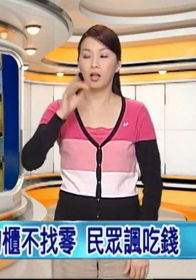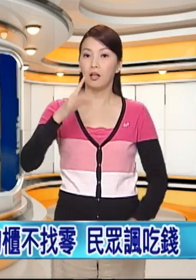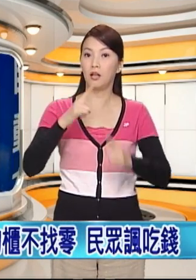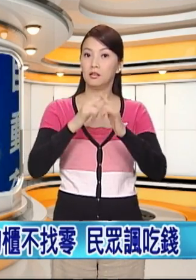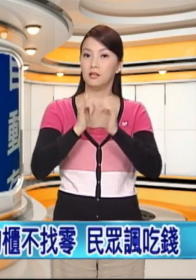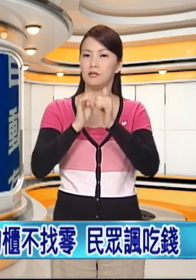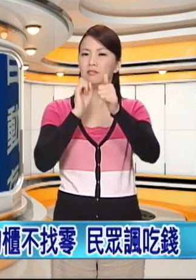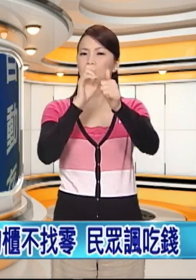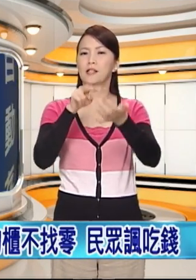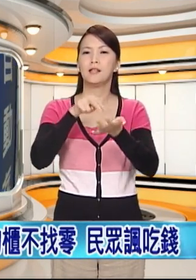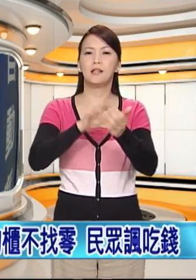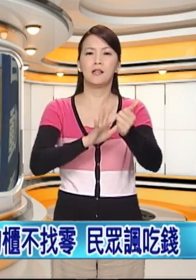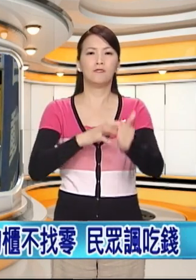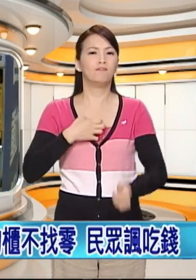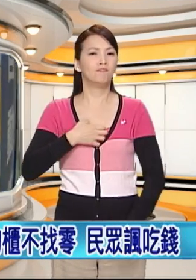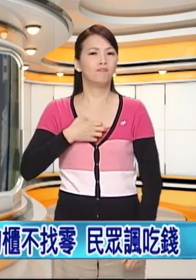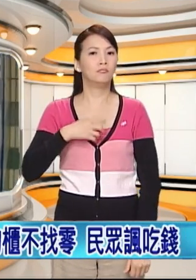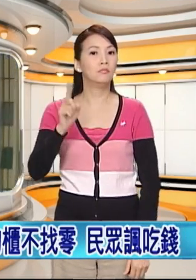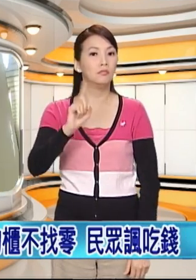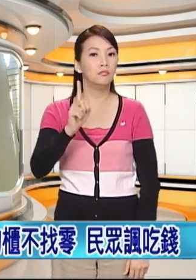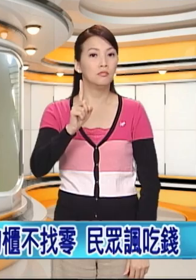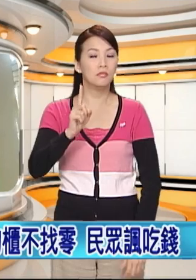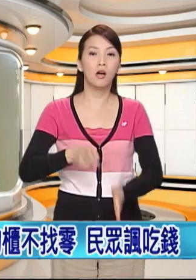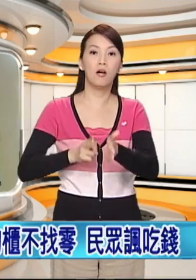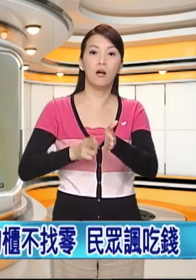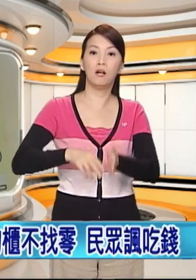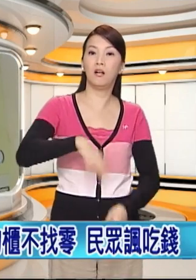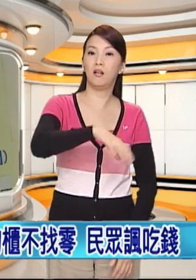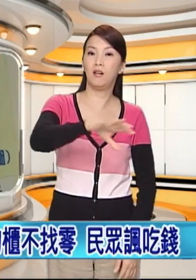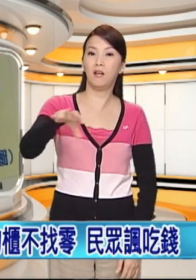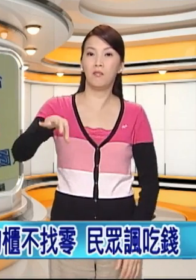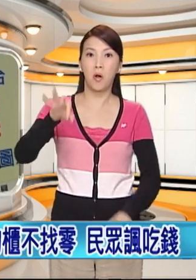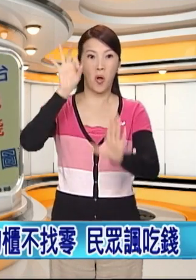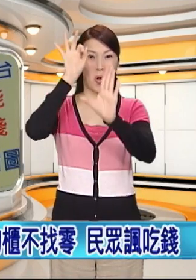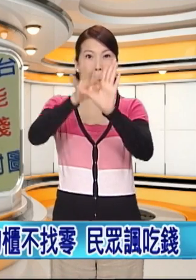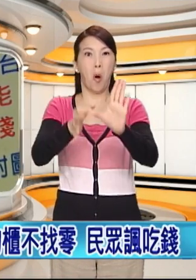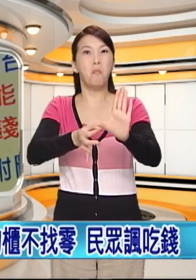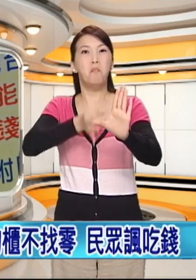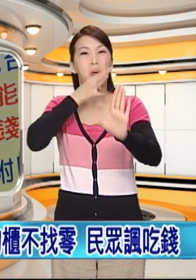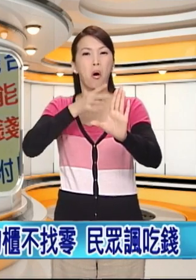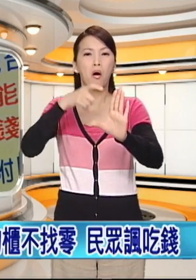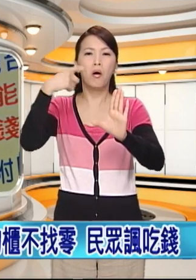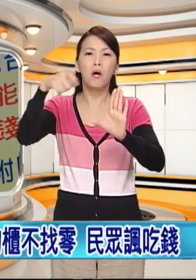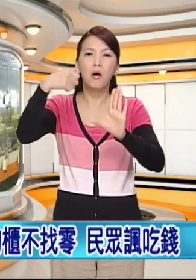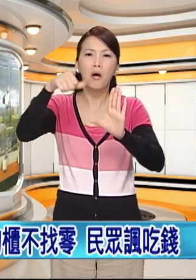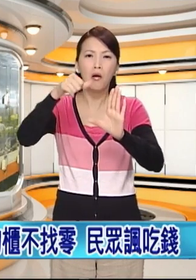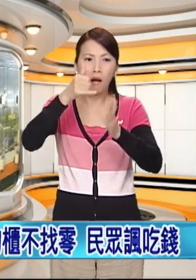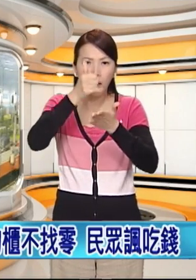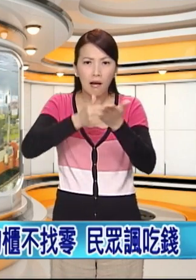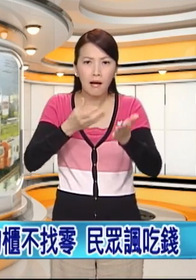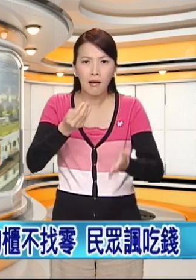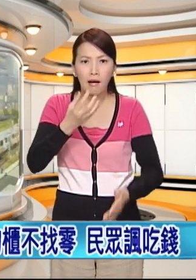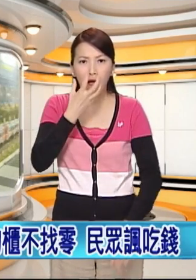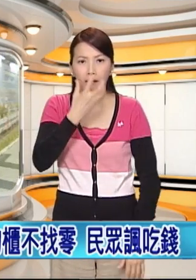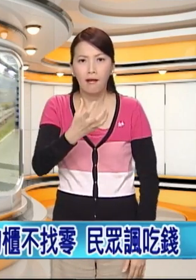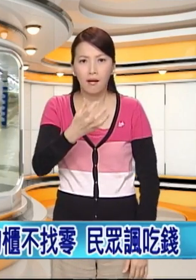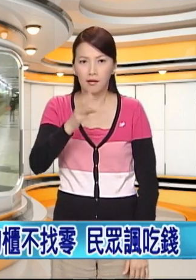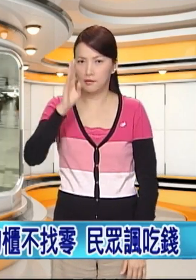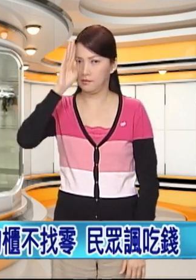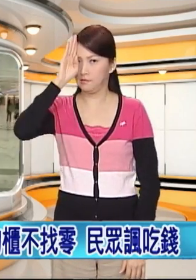但是有民众向立委来投诉台铁各个车站的电子投币寄物柜竟然没有办法找